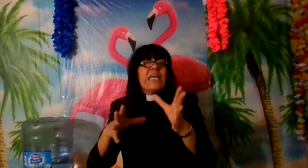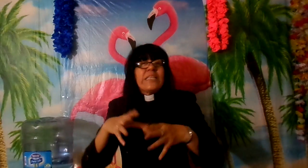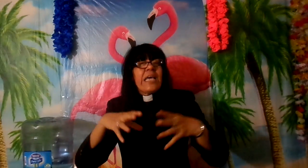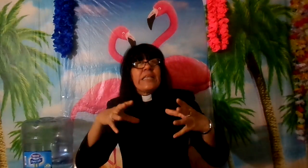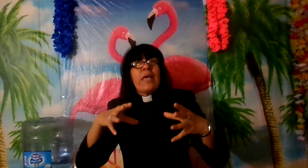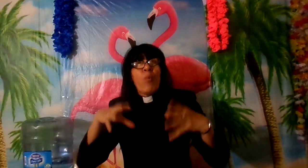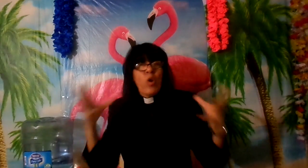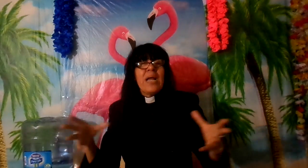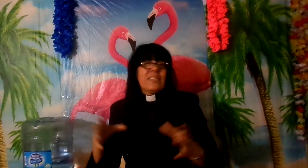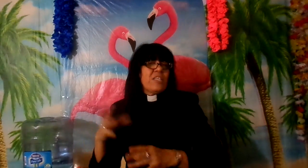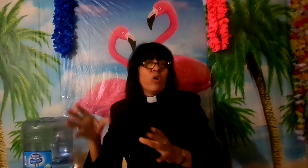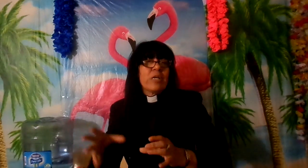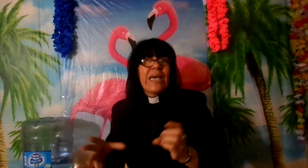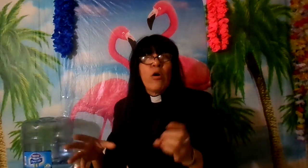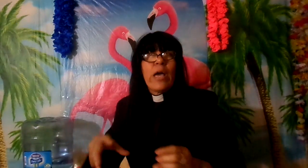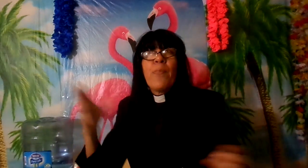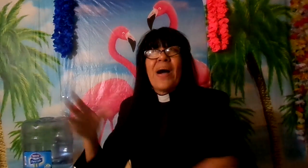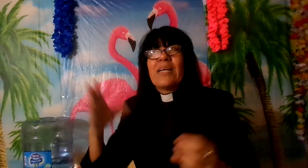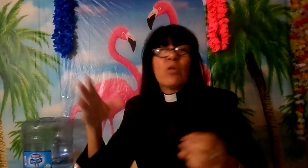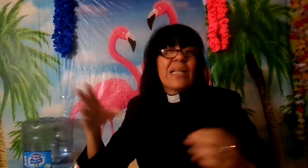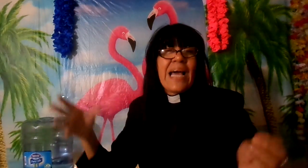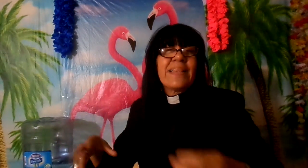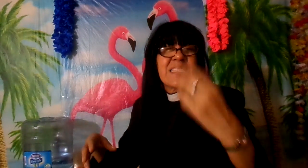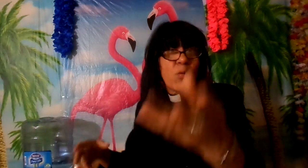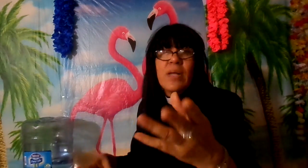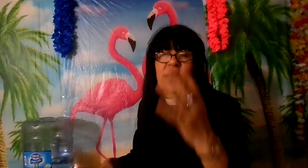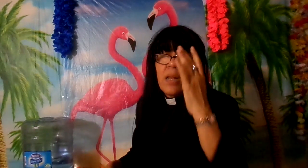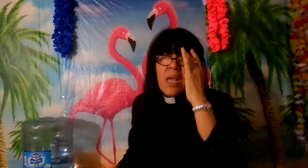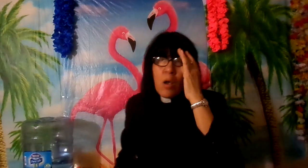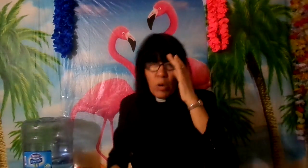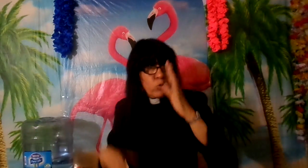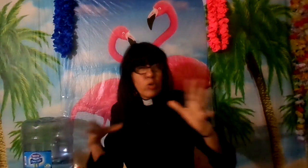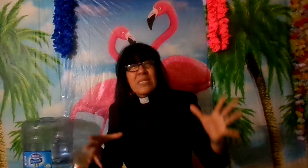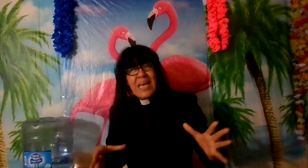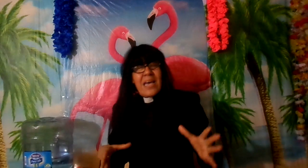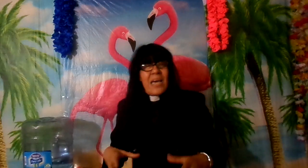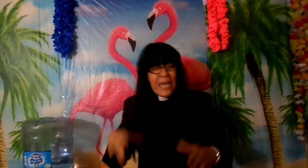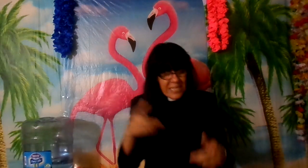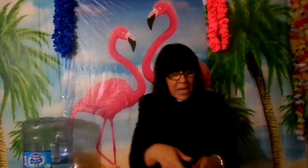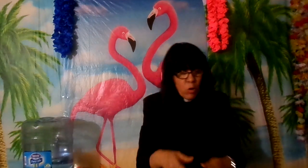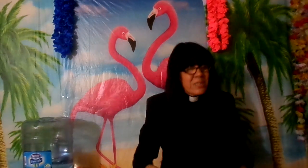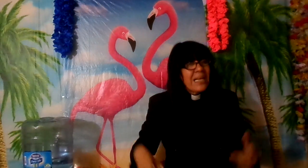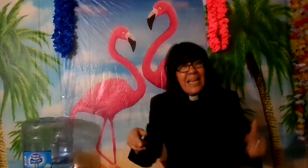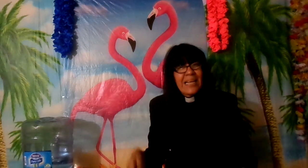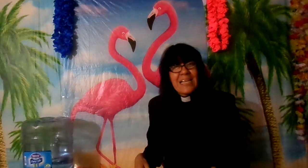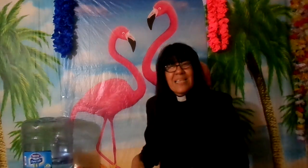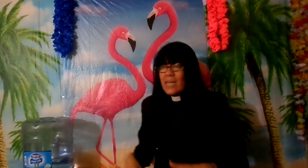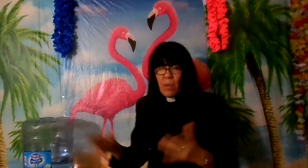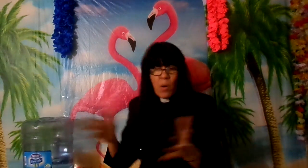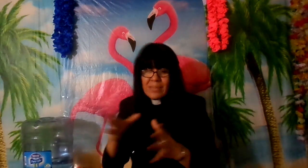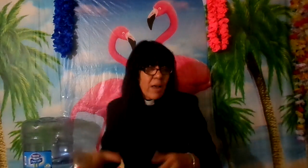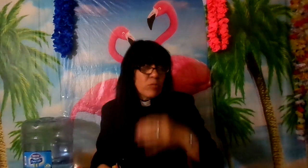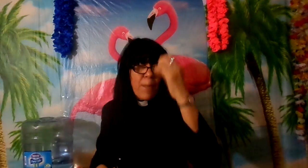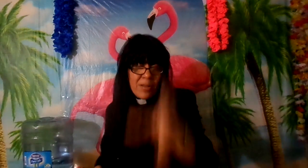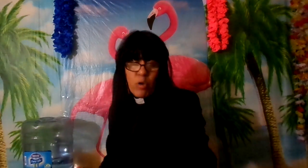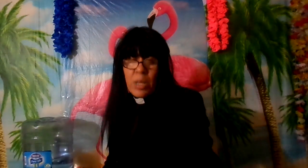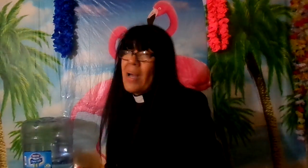burla y Dios es para que la gente se burle de él cuando tú dices esas cosas en la iglesia que vamos a traer una pantomima